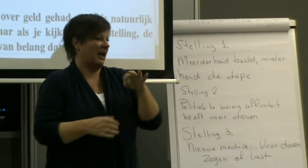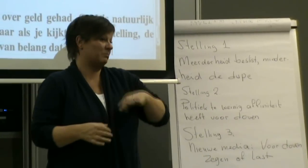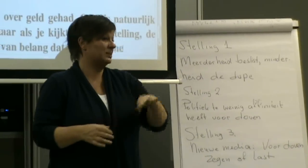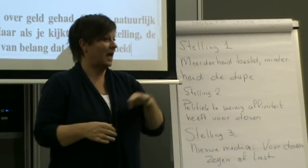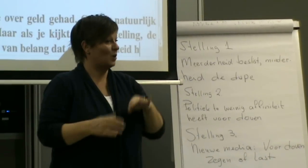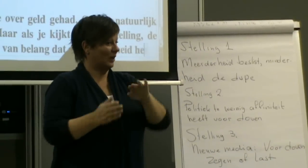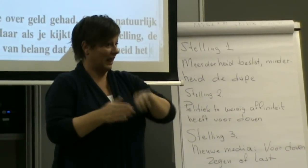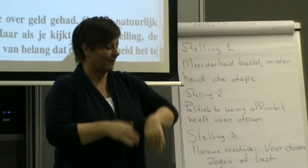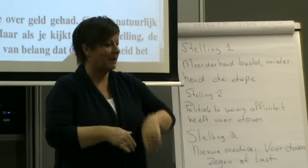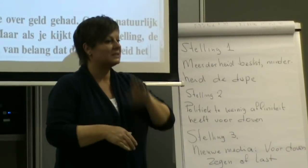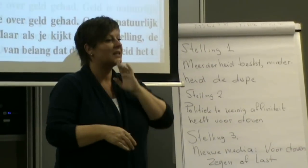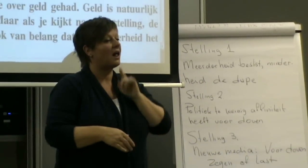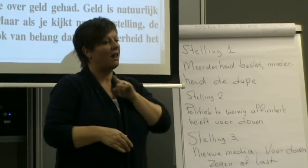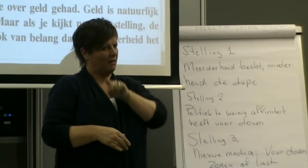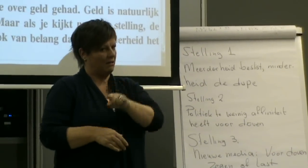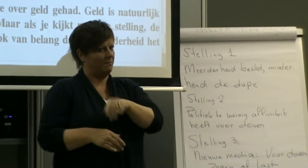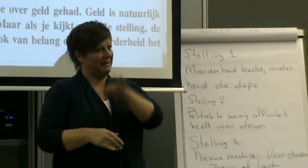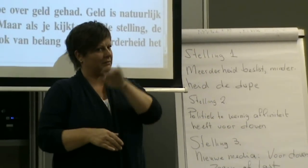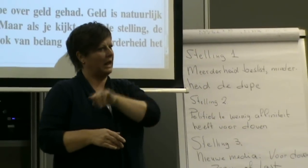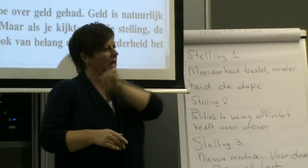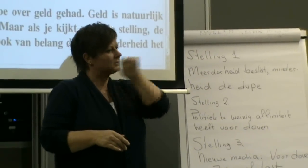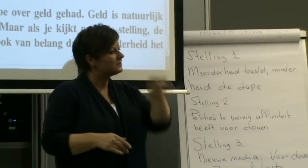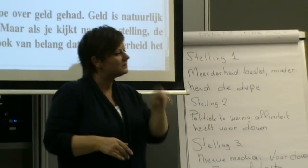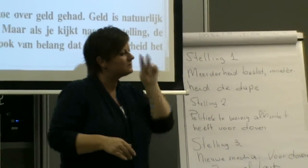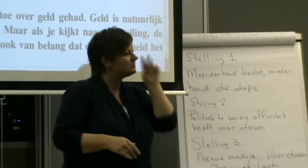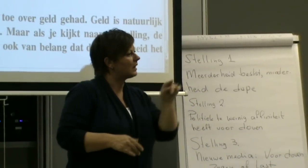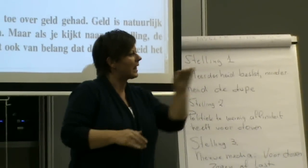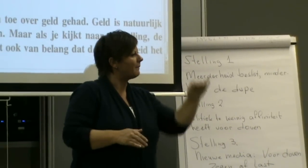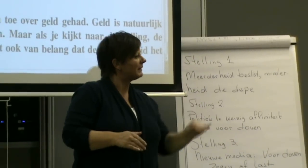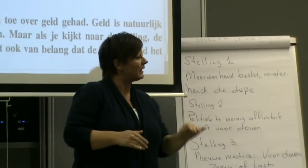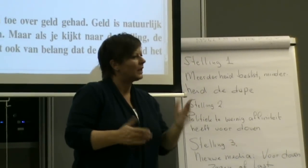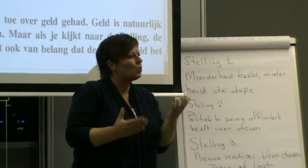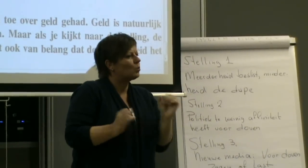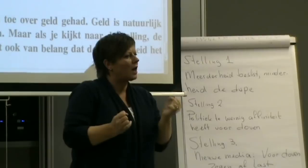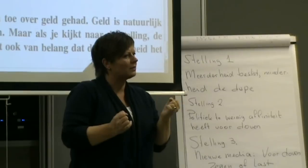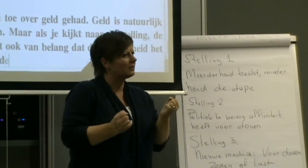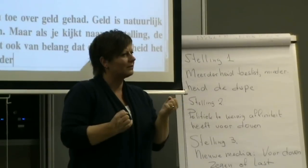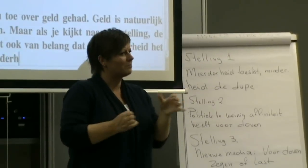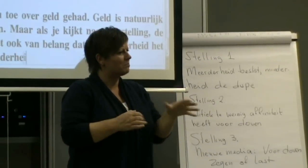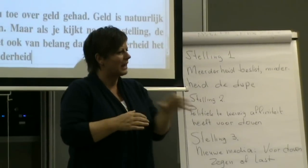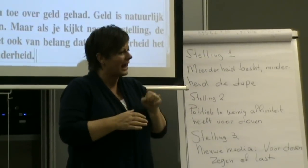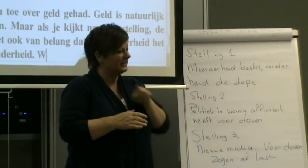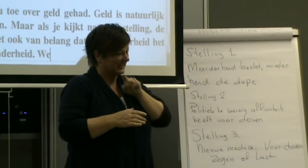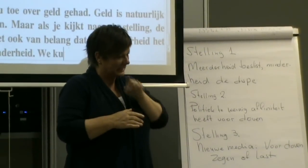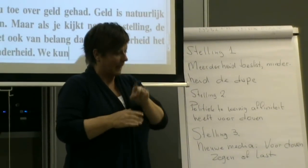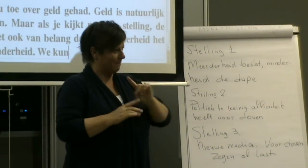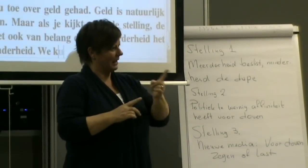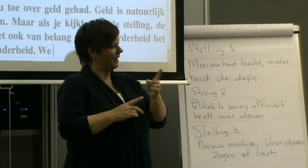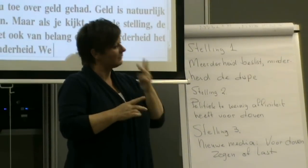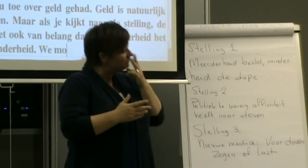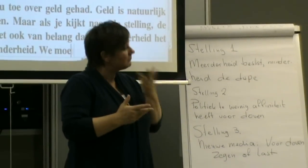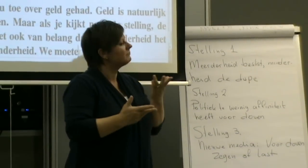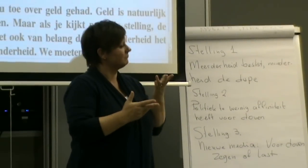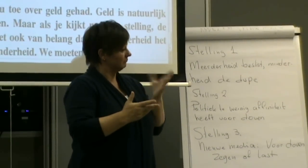zouden we op dat kunnen bereiken? Om bij de meerderheid beter tussen de oren te krijgen. Waar de minderheid, doos in dit geval, tegenaan loopt.